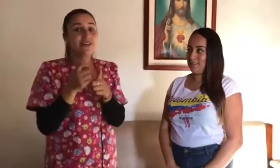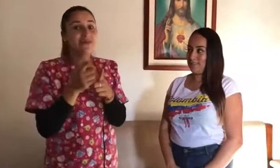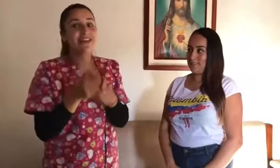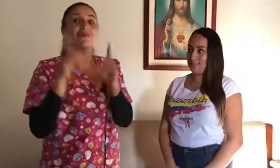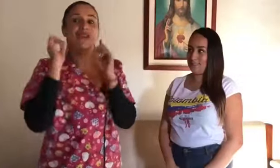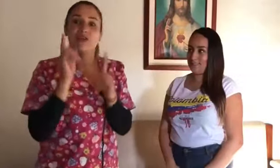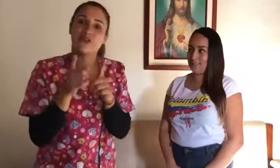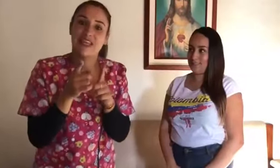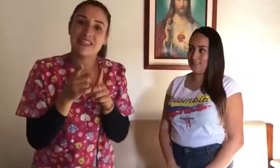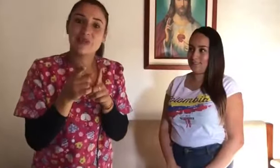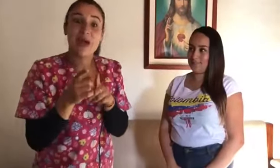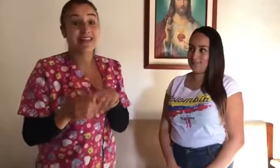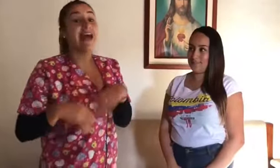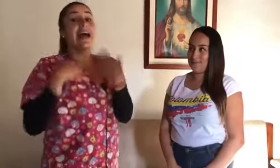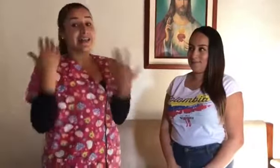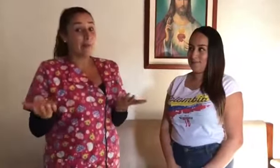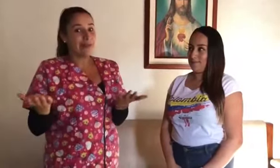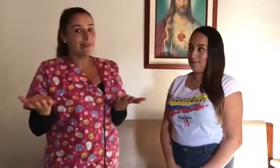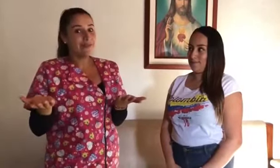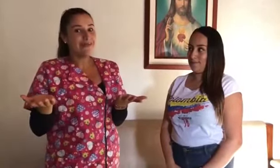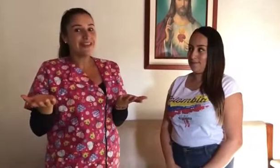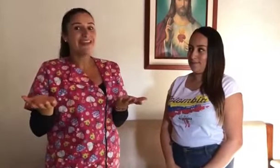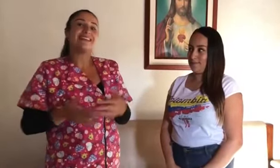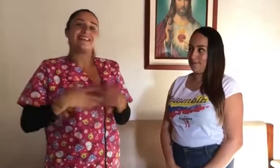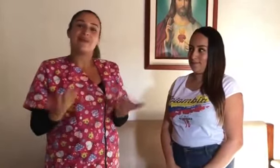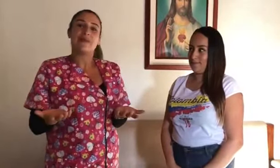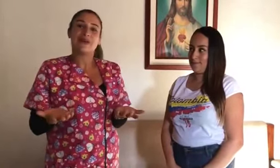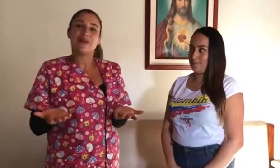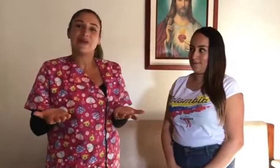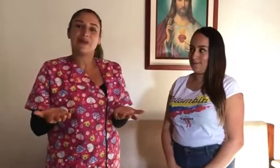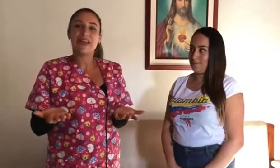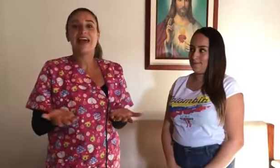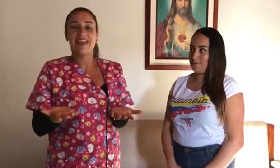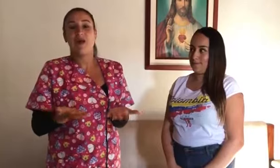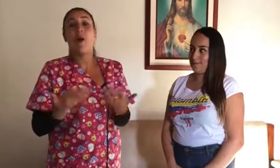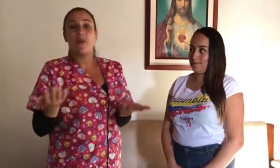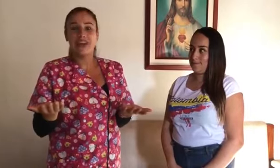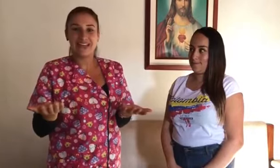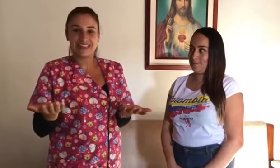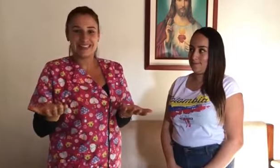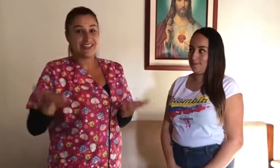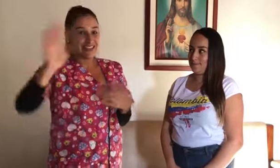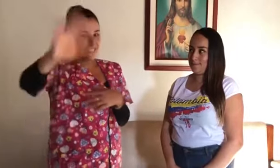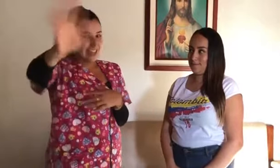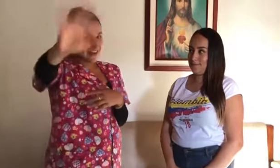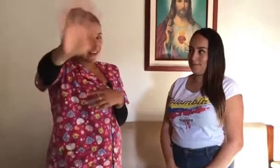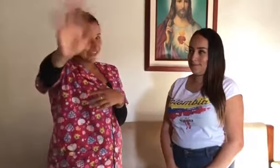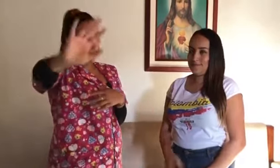invitamos a que ustedes en su casa también implementen esta nueva metodología de comunicación. Chaos.